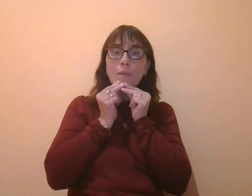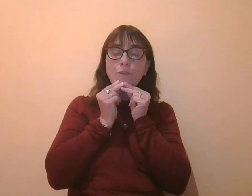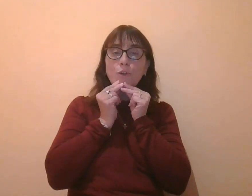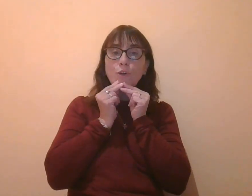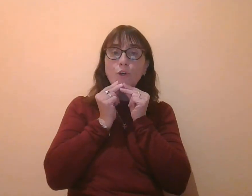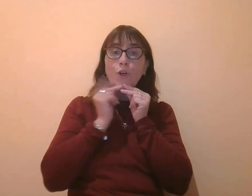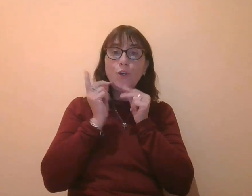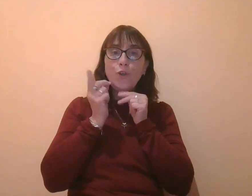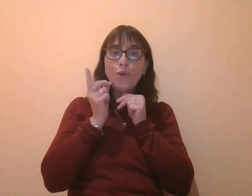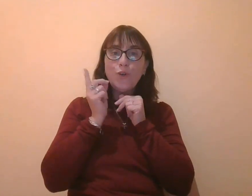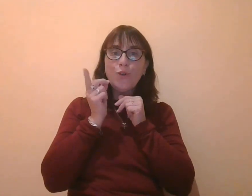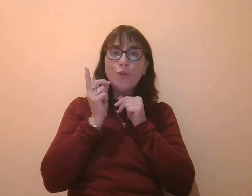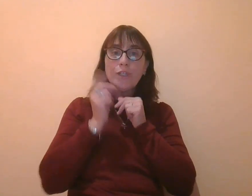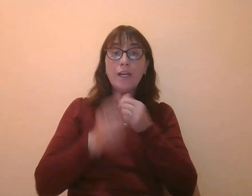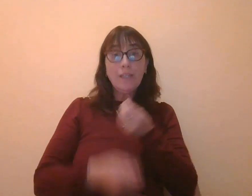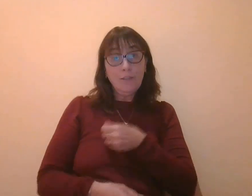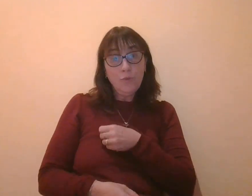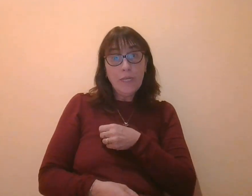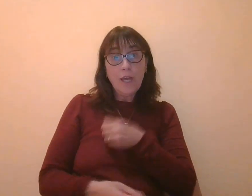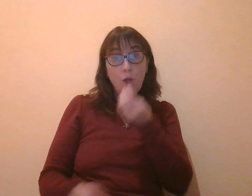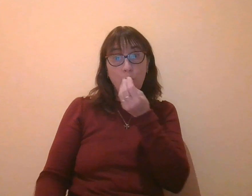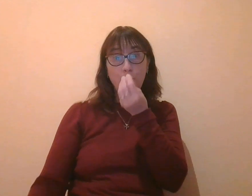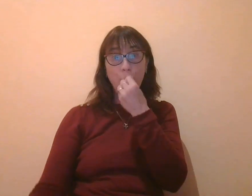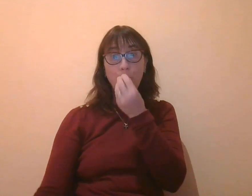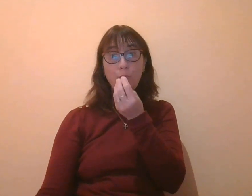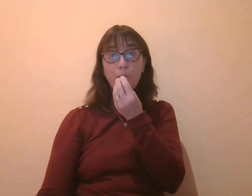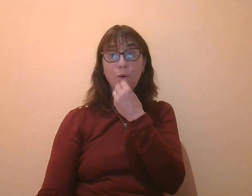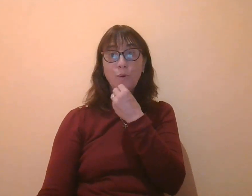menton le coquin il voulait un bonbon